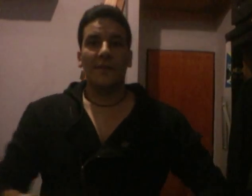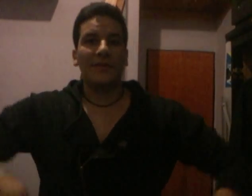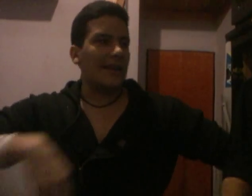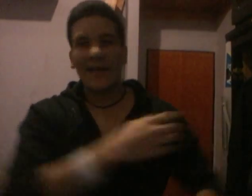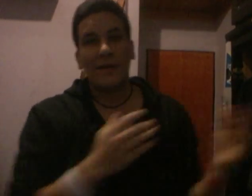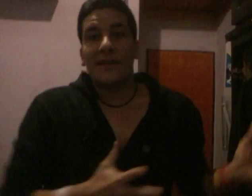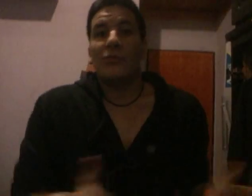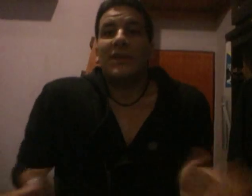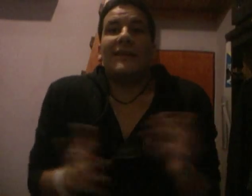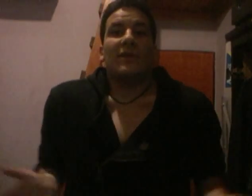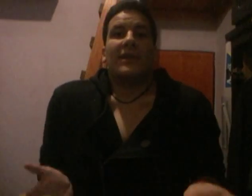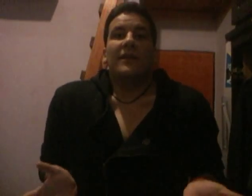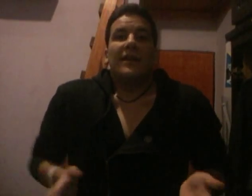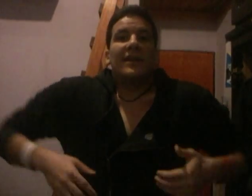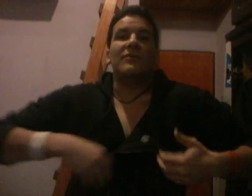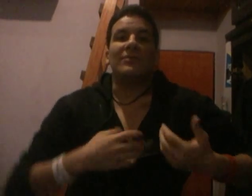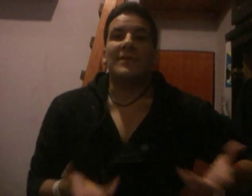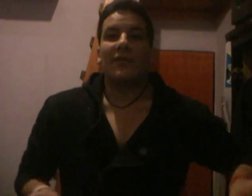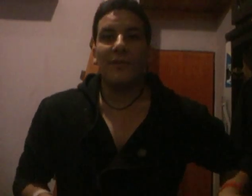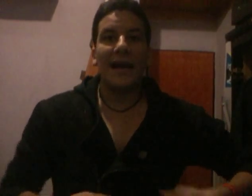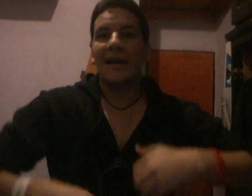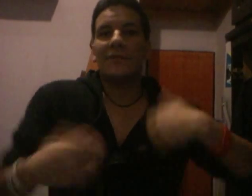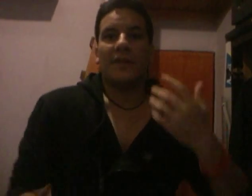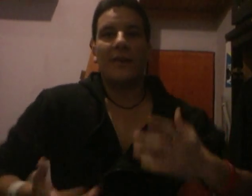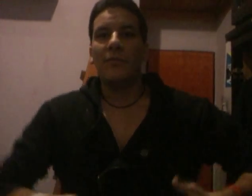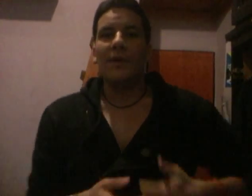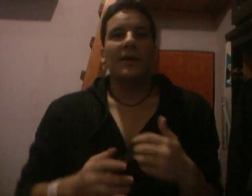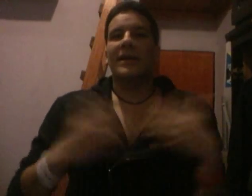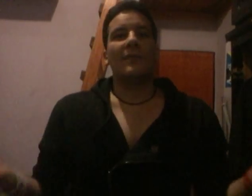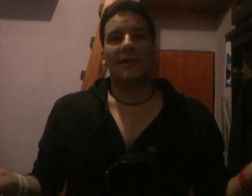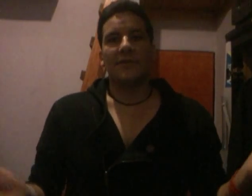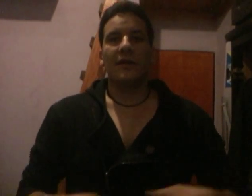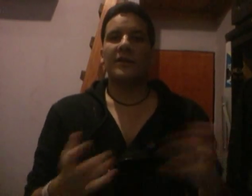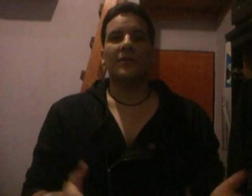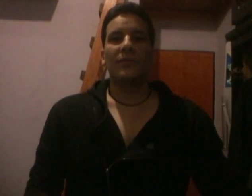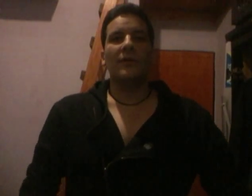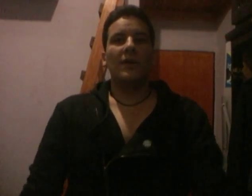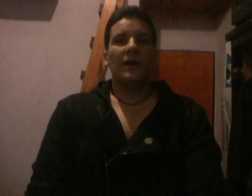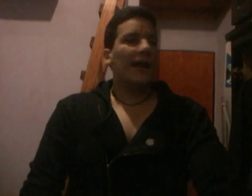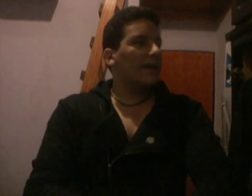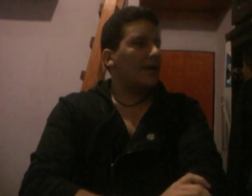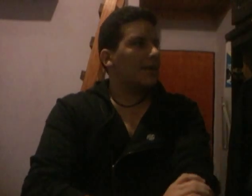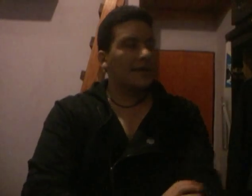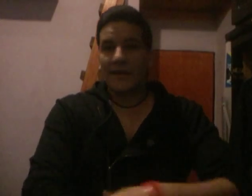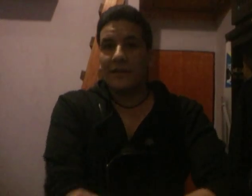después de la nada Batman encuentra que la Mujer Maravilla, que no es una mina normal, que no sé qué. Es la Mujer Maravilla. Listo, pum. Cae Leslie